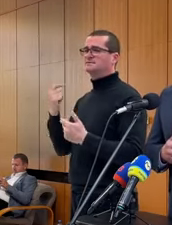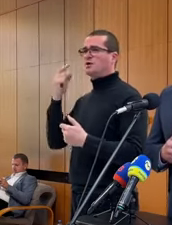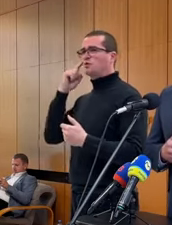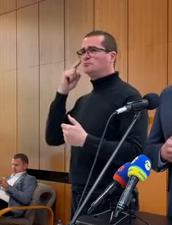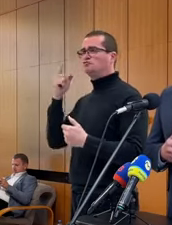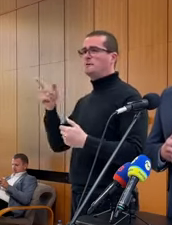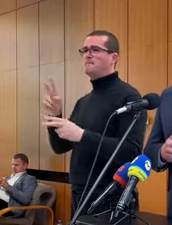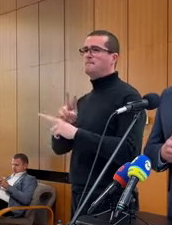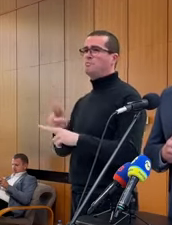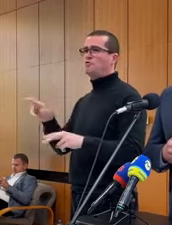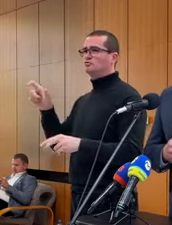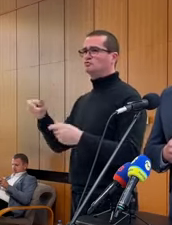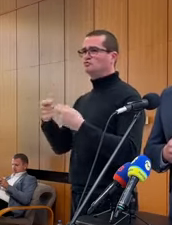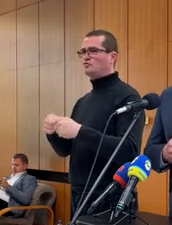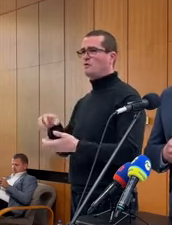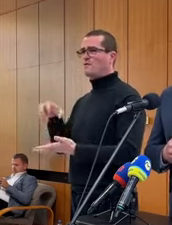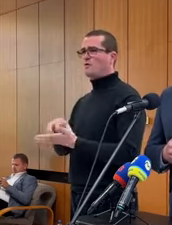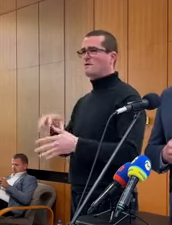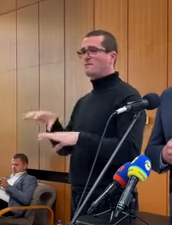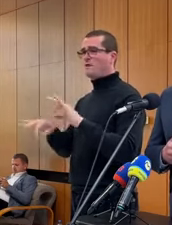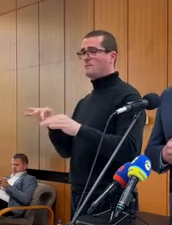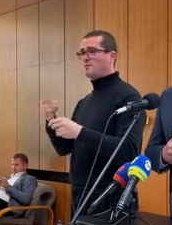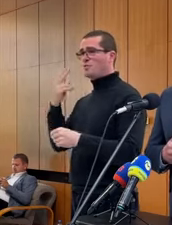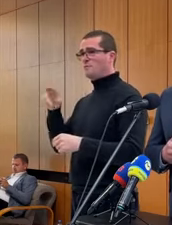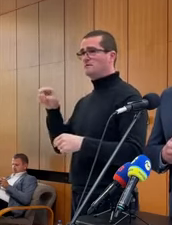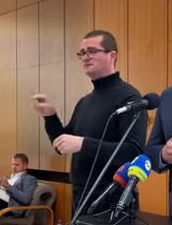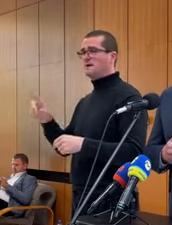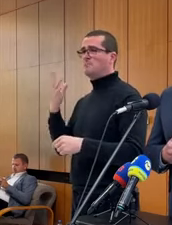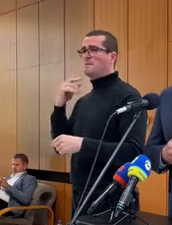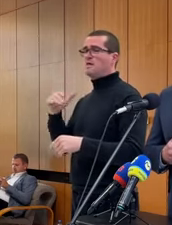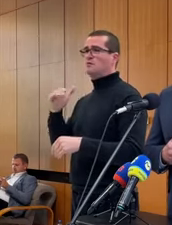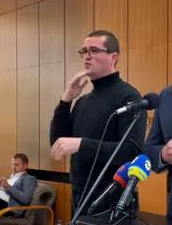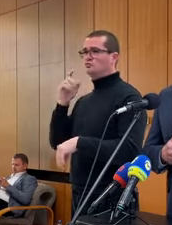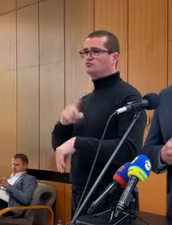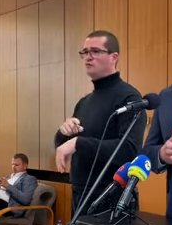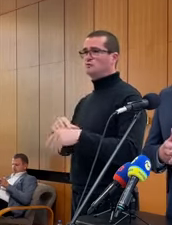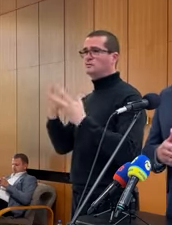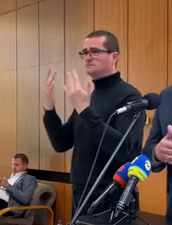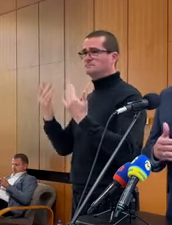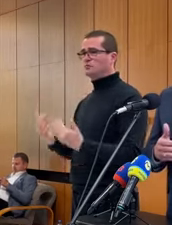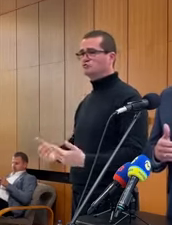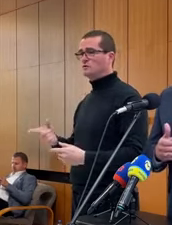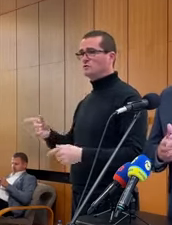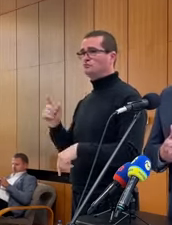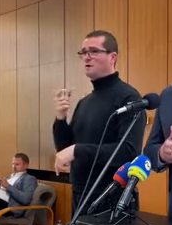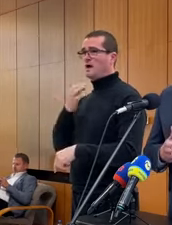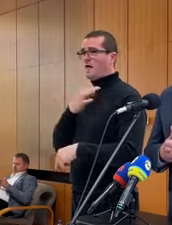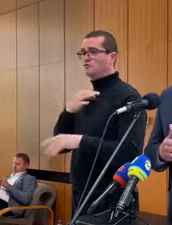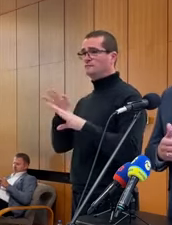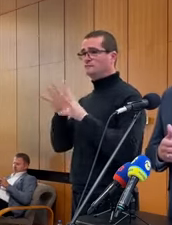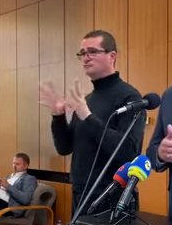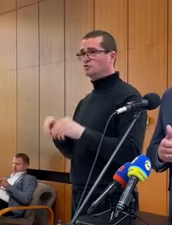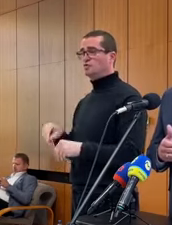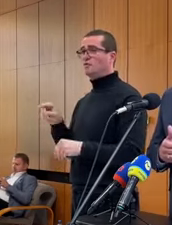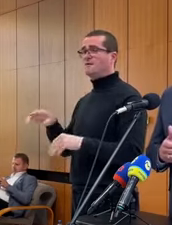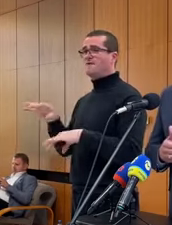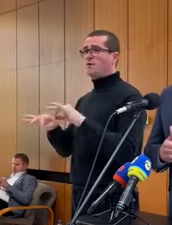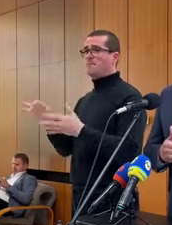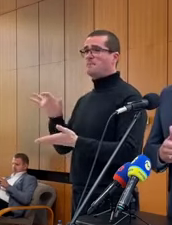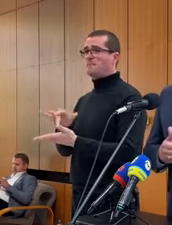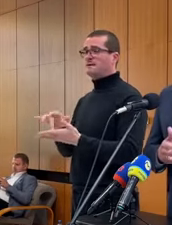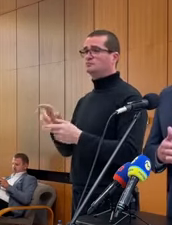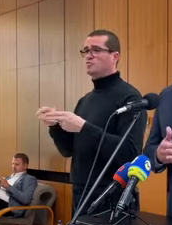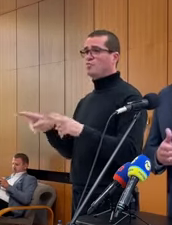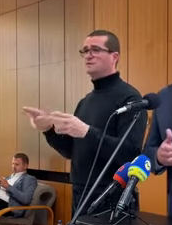úvahy aj fyzické možnosti tých členov okrskových volebných komisí, tak aby mali dostatok času na zrátanie všetkých tých hlasov. Ale tie volebné